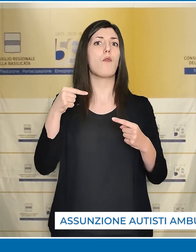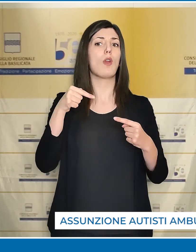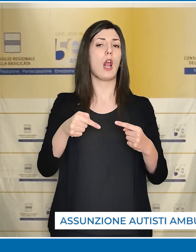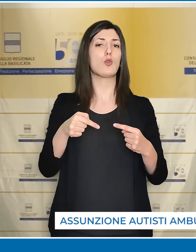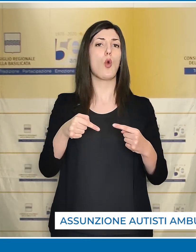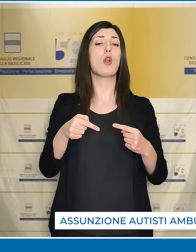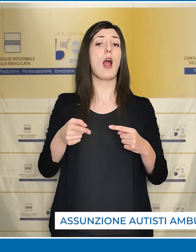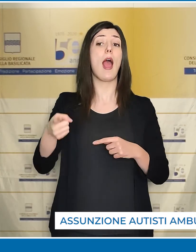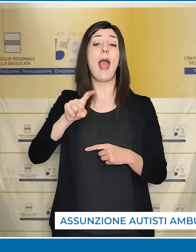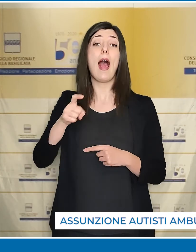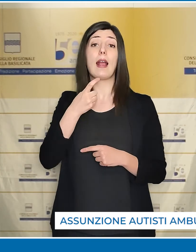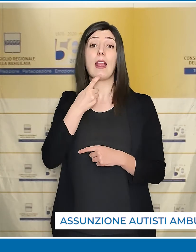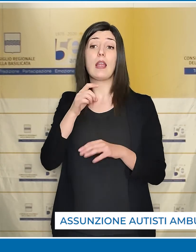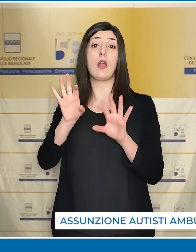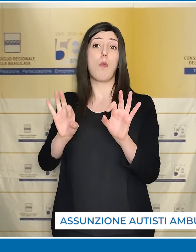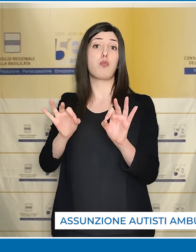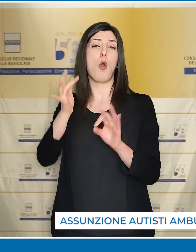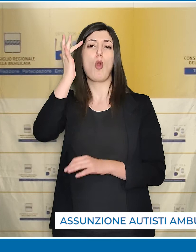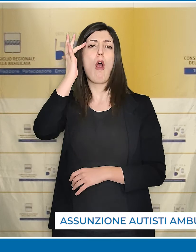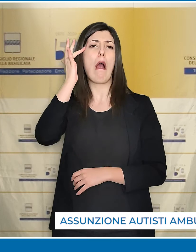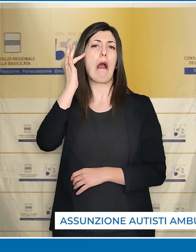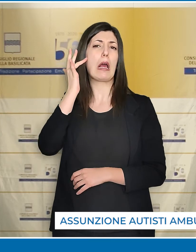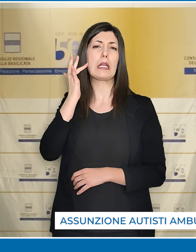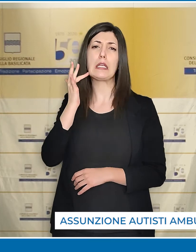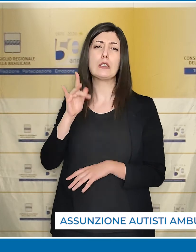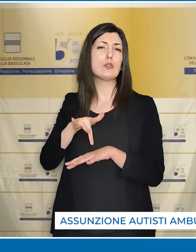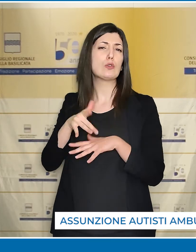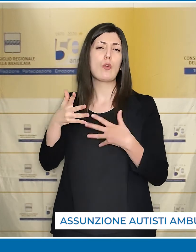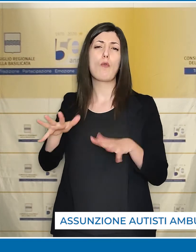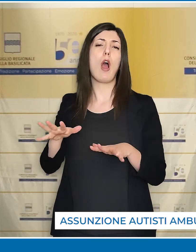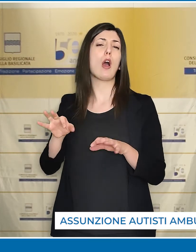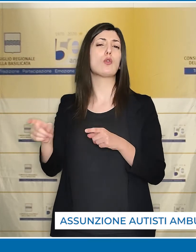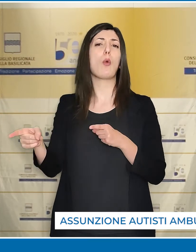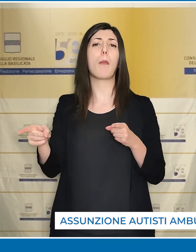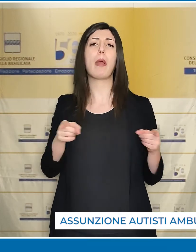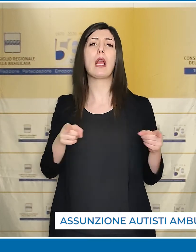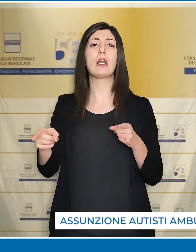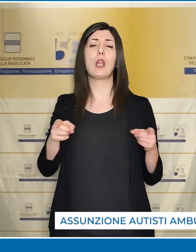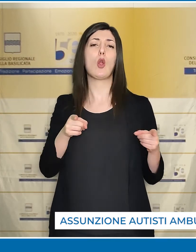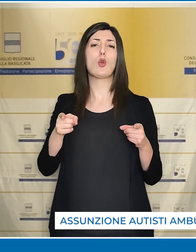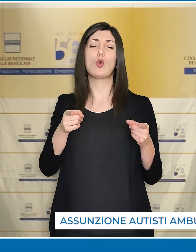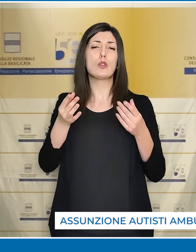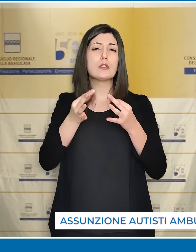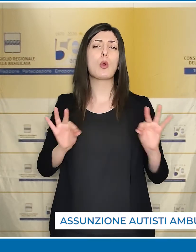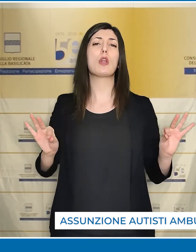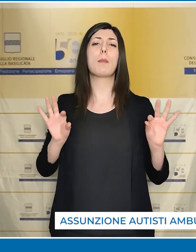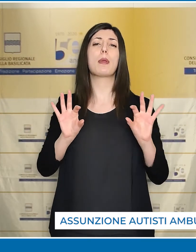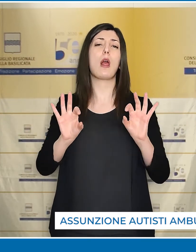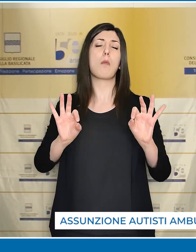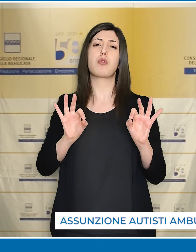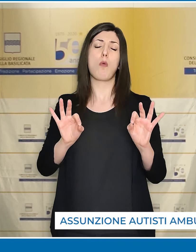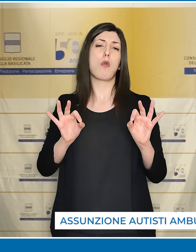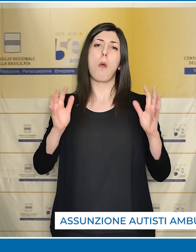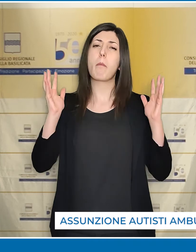soprattutto coloro che a rischio della propria incolumità si sono messi a disposizione